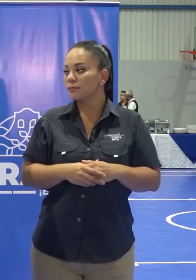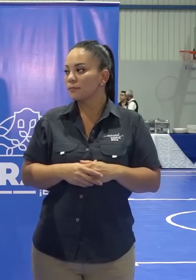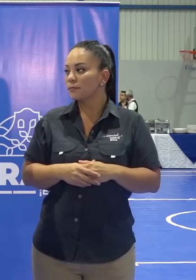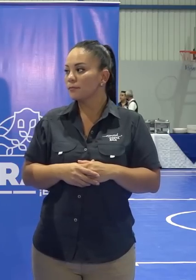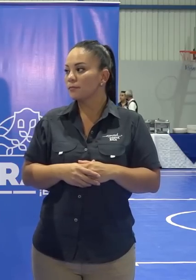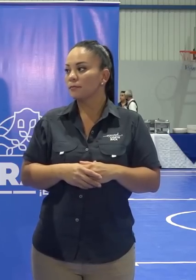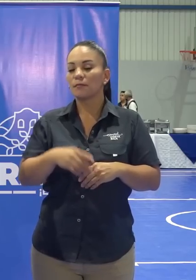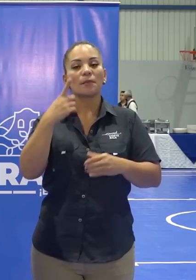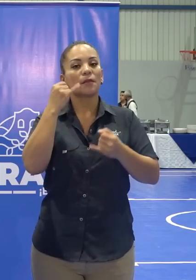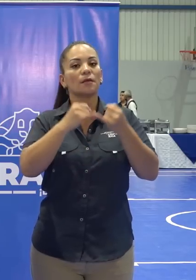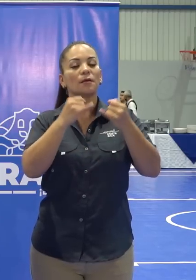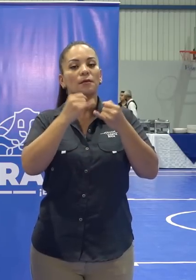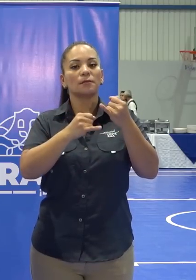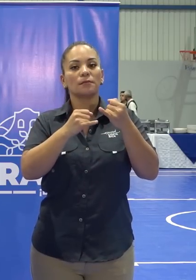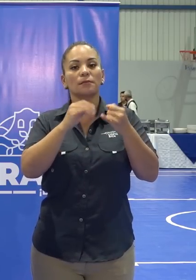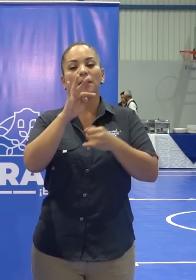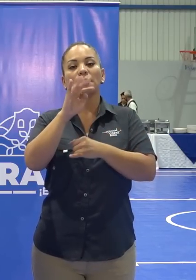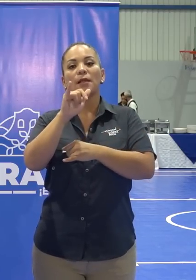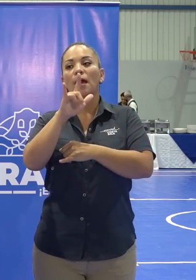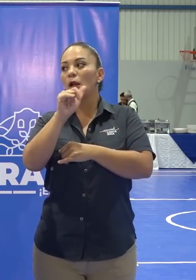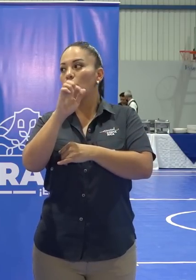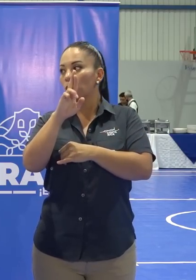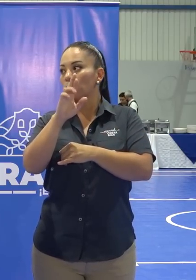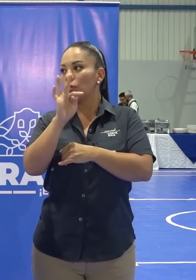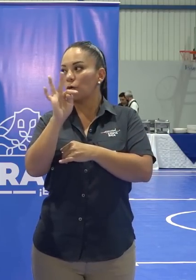Y finalizamos con Taylor Torres.